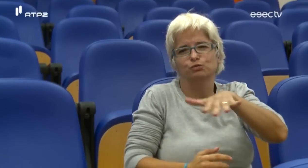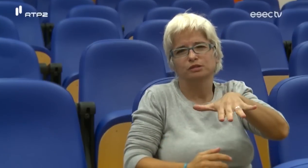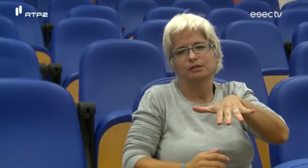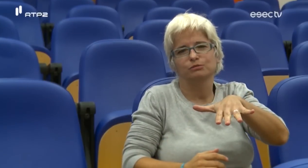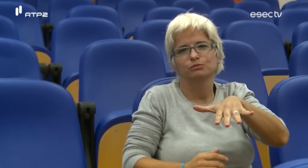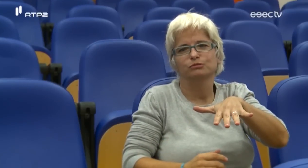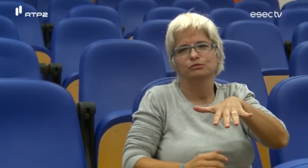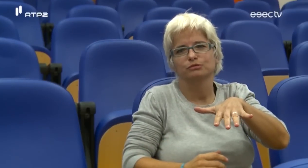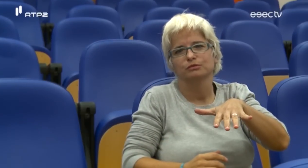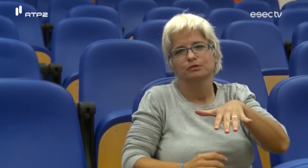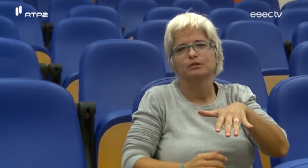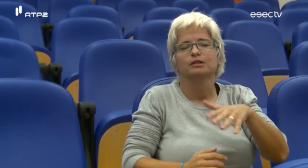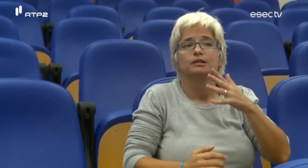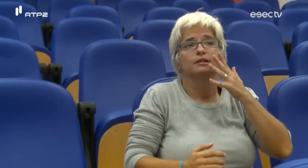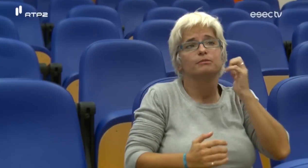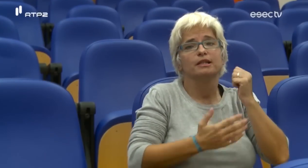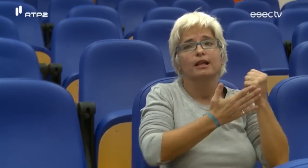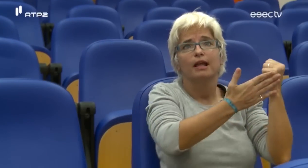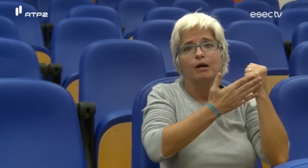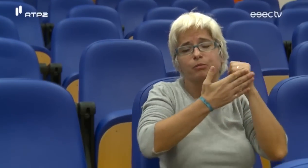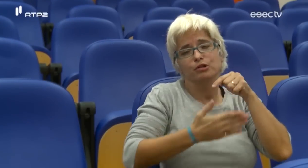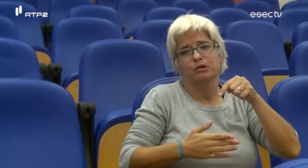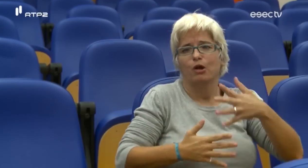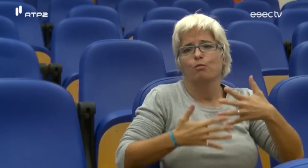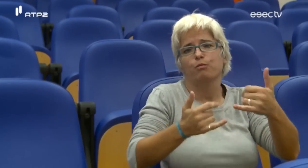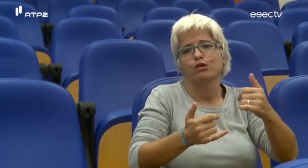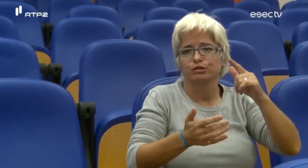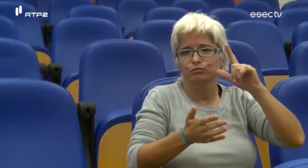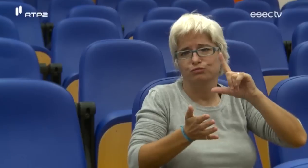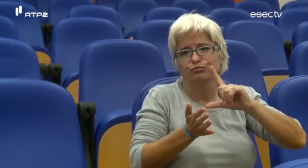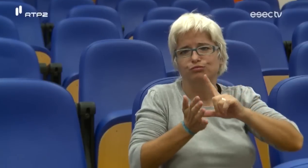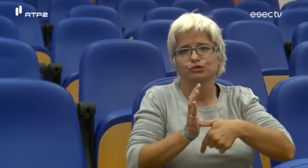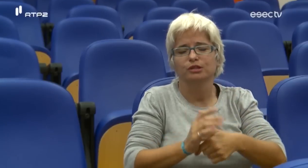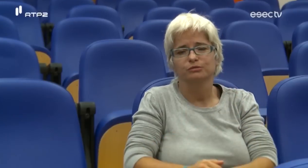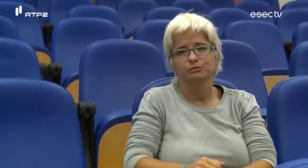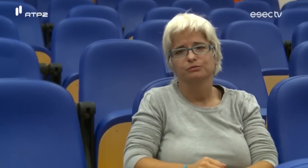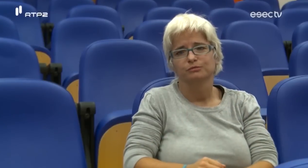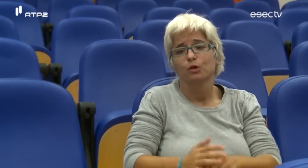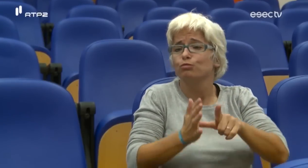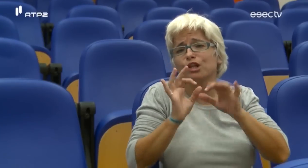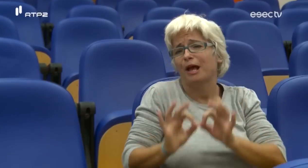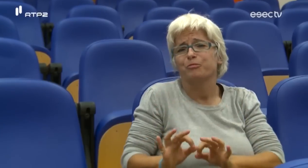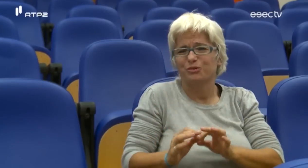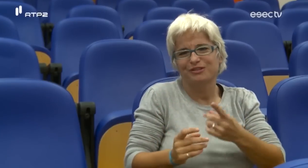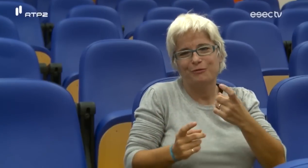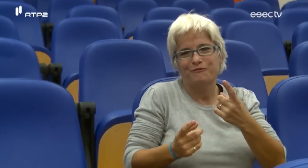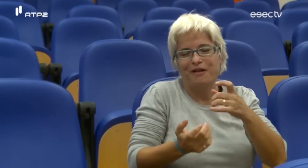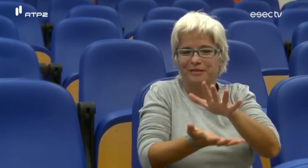gestual tem 200 páginas este manual estamos neste momento a tentar patrocínios para editar mas está